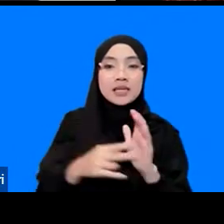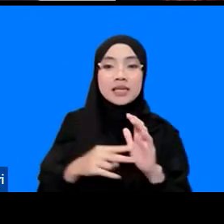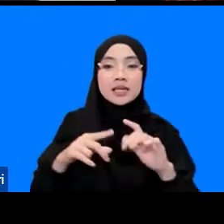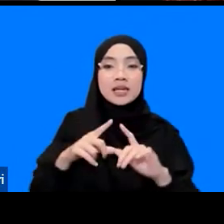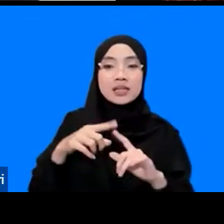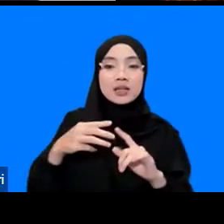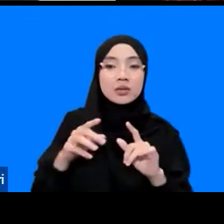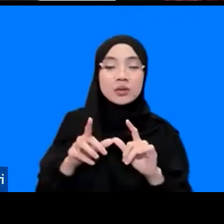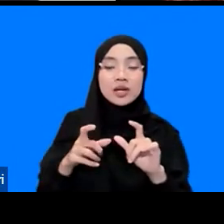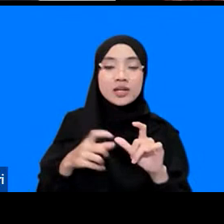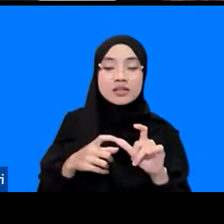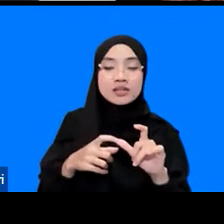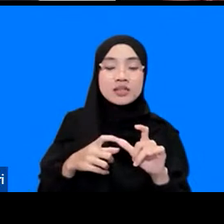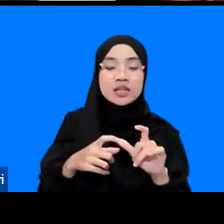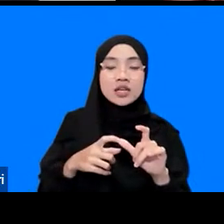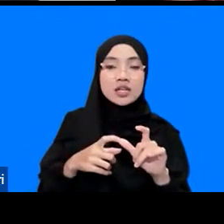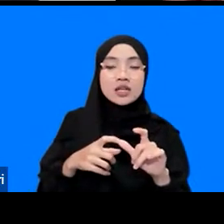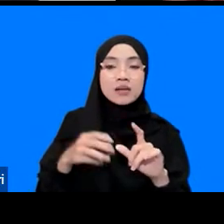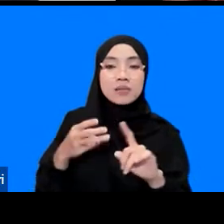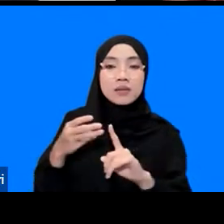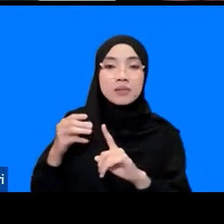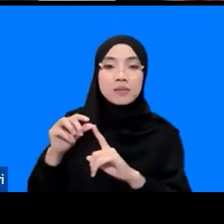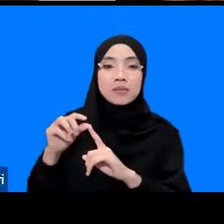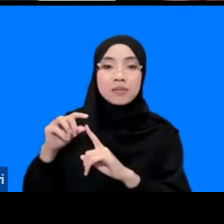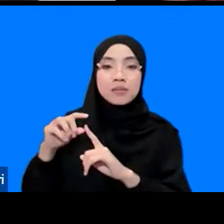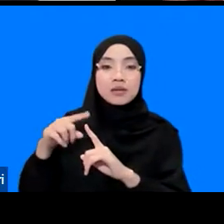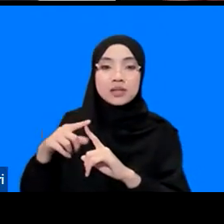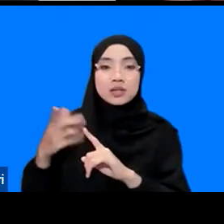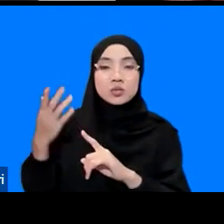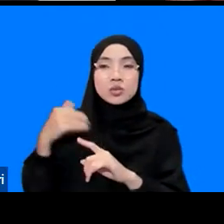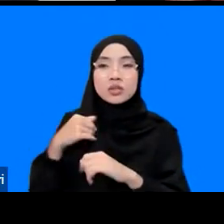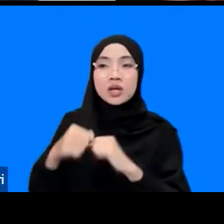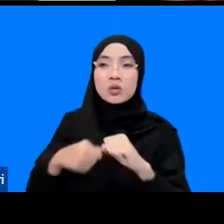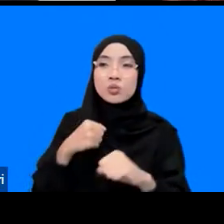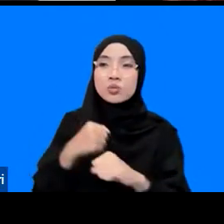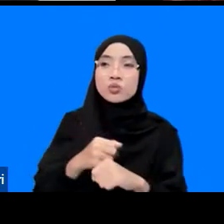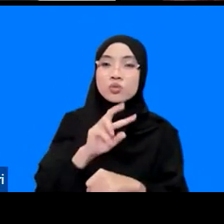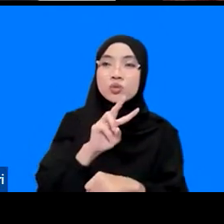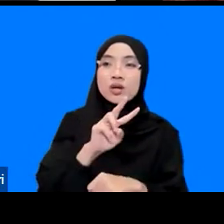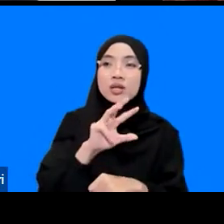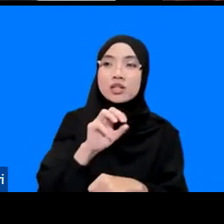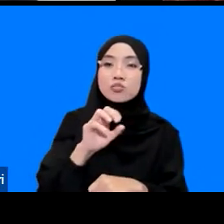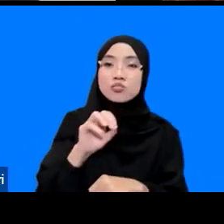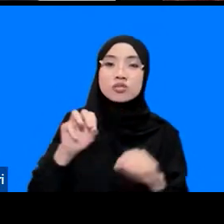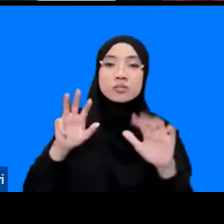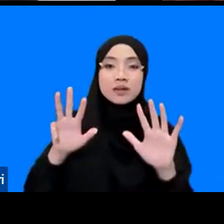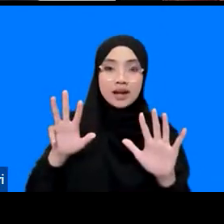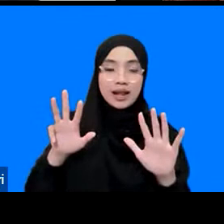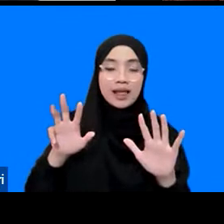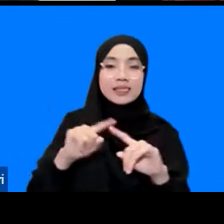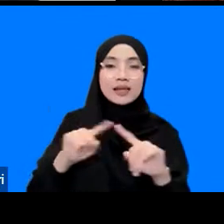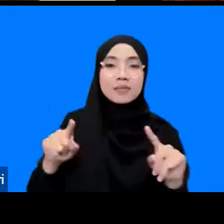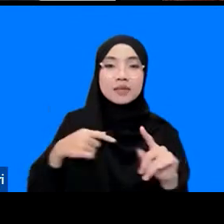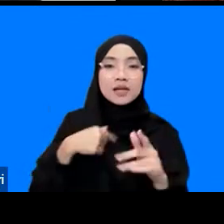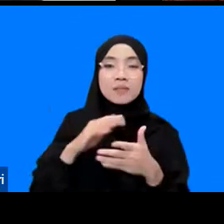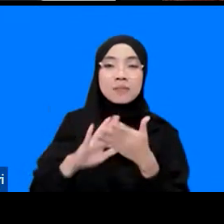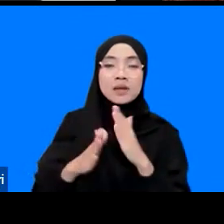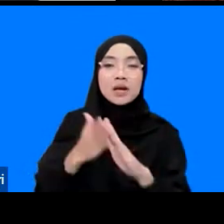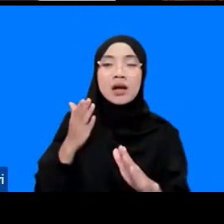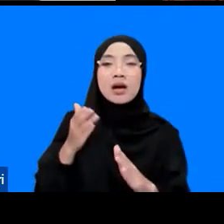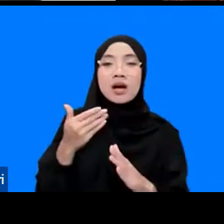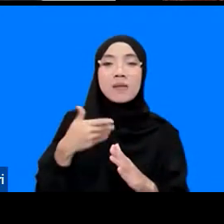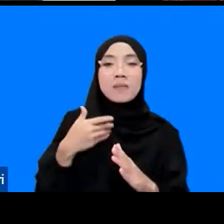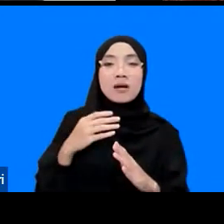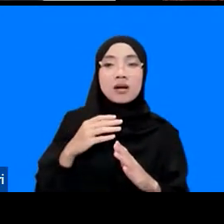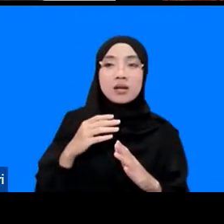gitu semenjak saya gabung ke BPP itu tahun 2009 berarti ya tapi kan sempat apa namanya sempat